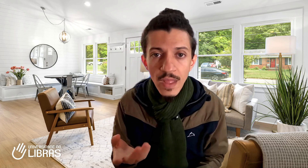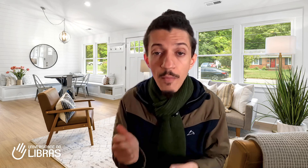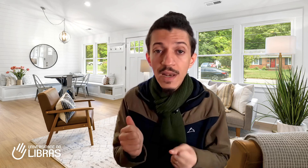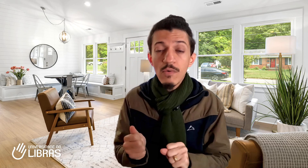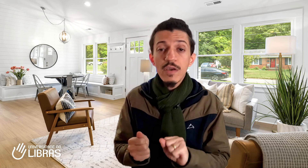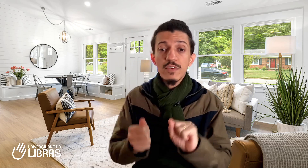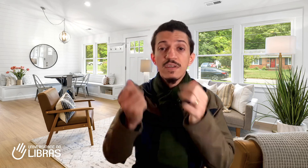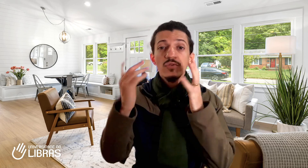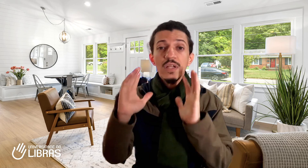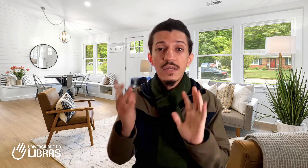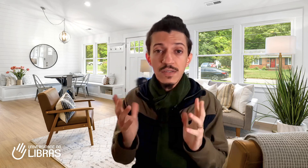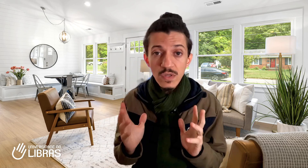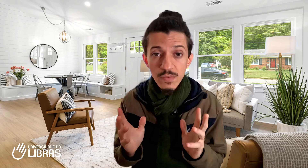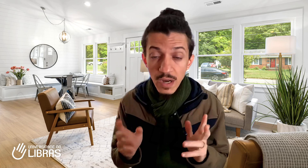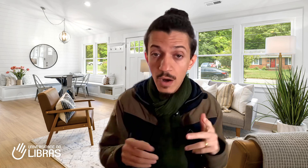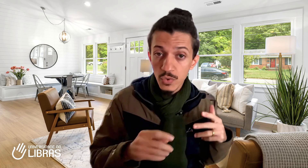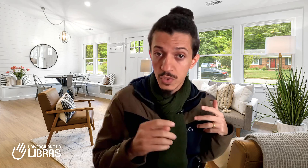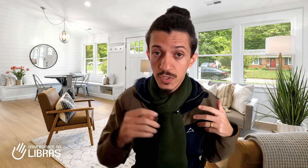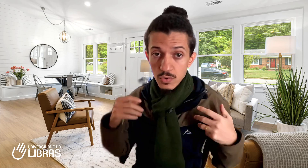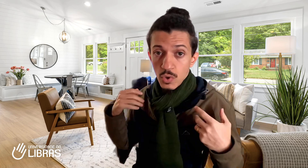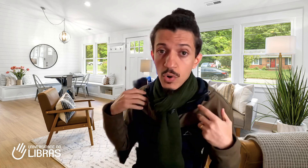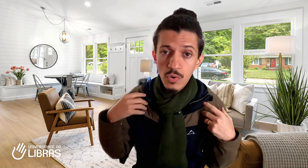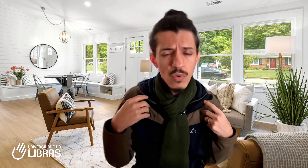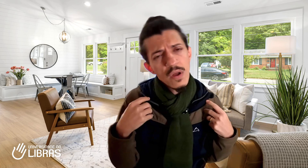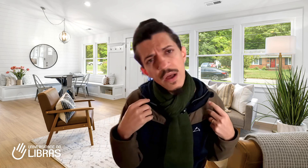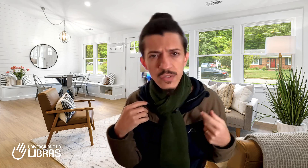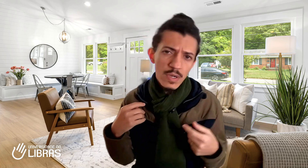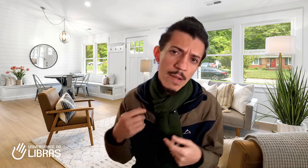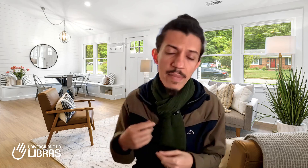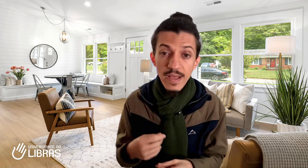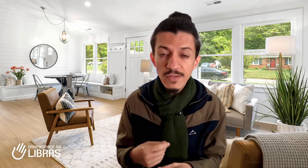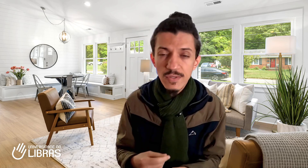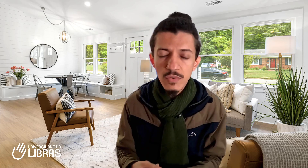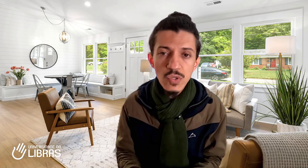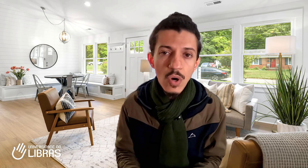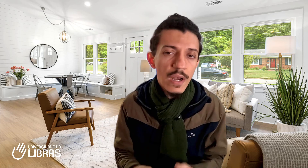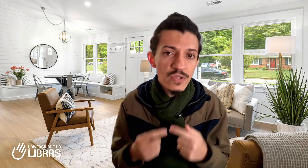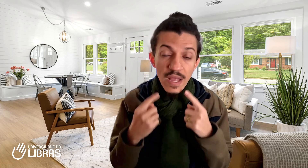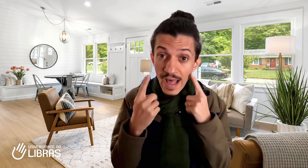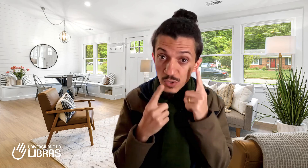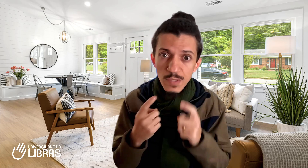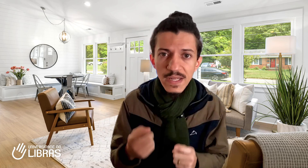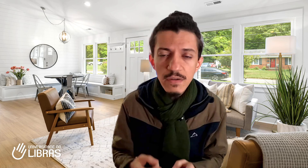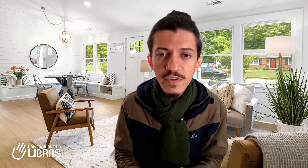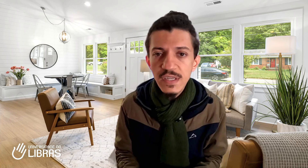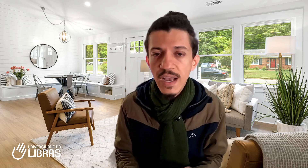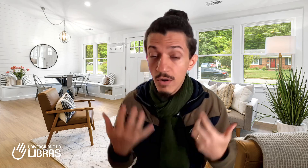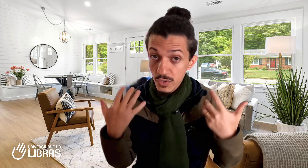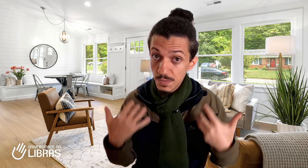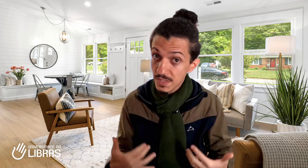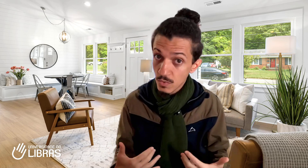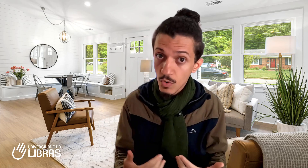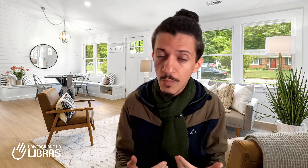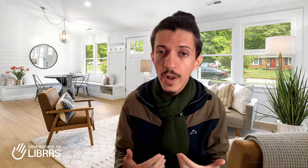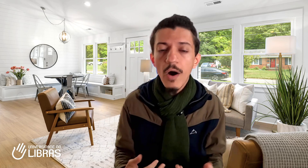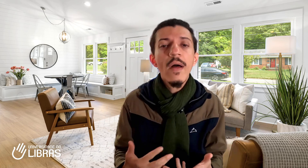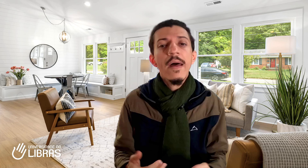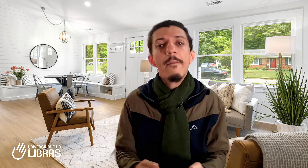é uma língua que você utiliza as suas mãos, o seu tronco, a sua cabeça, os seus olhos, a sua expressão facial, a sua expressão corporal, para